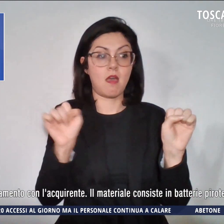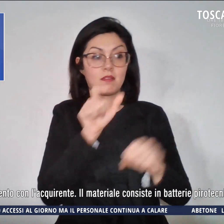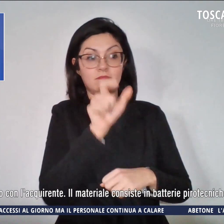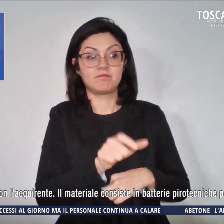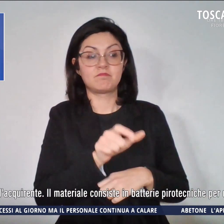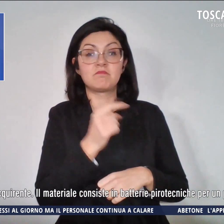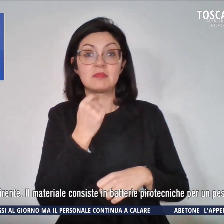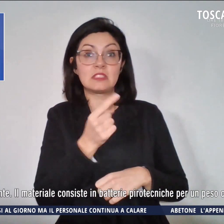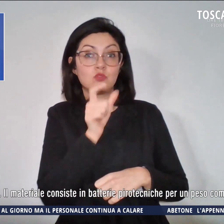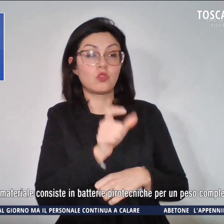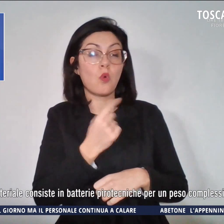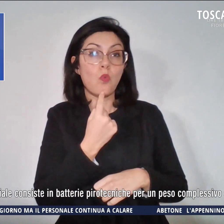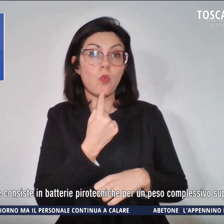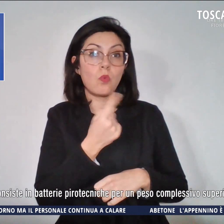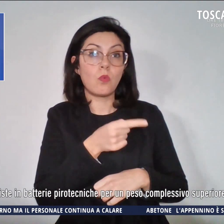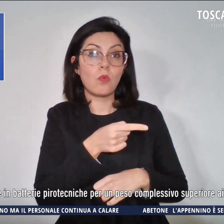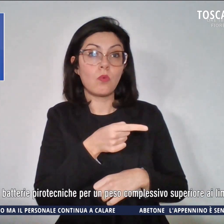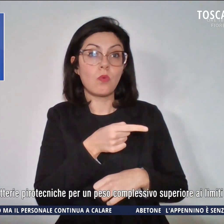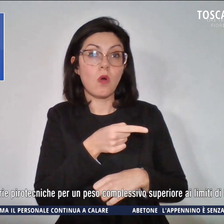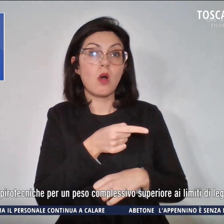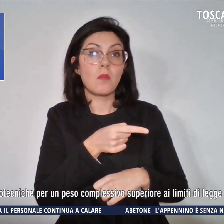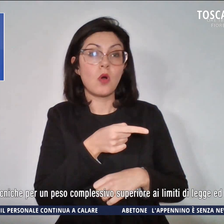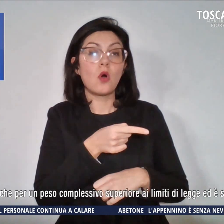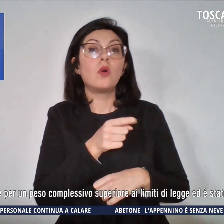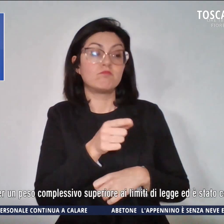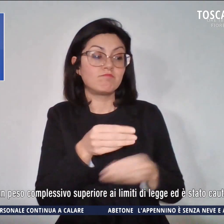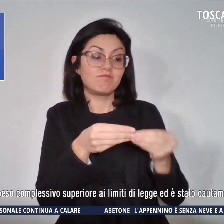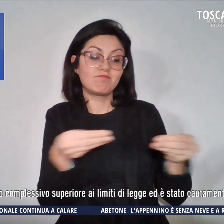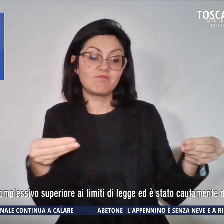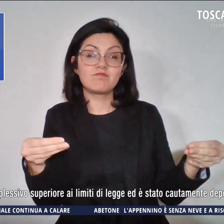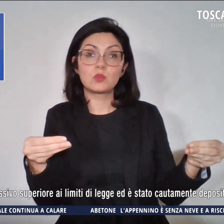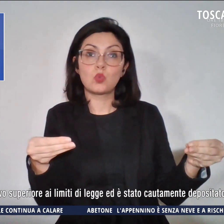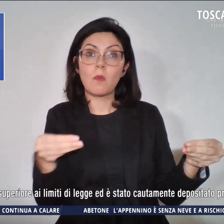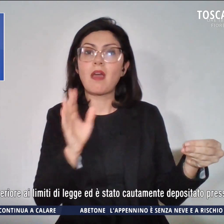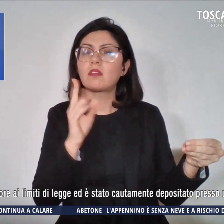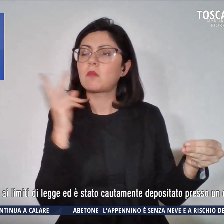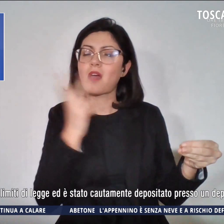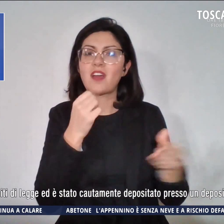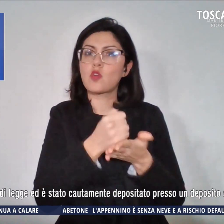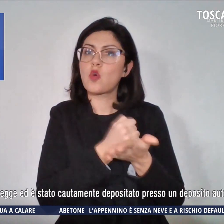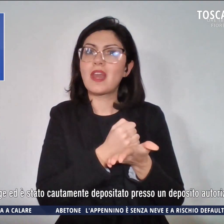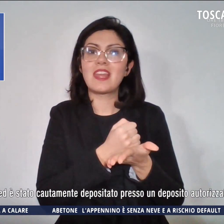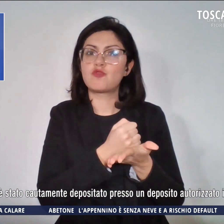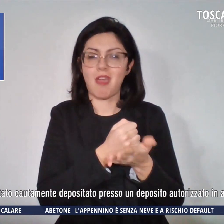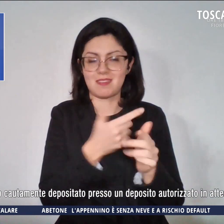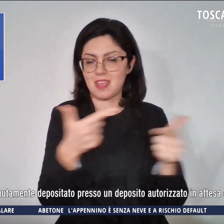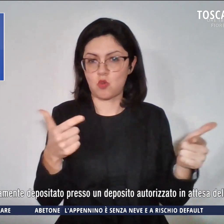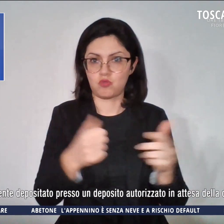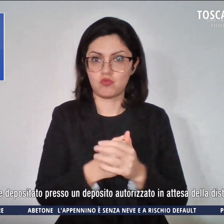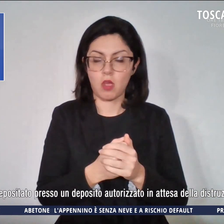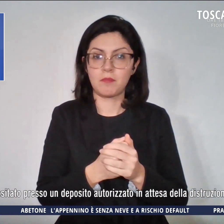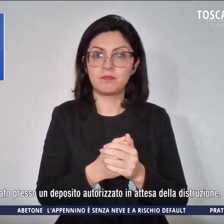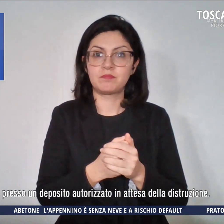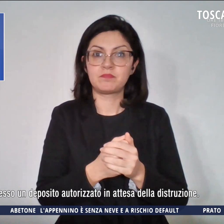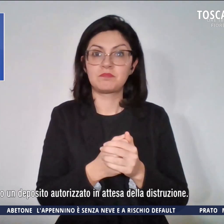commercializzato tali articoli senza alcuna licenza di esercizio, effettuando